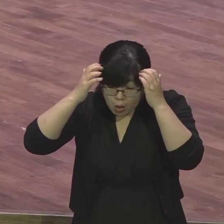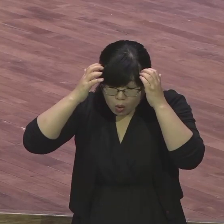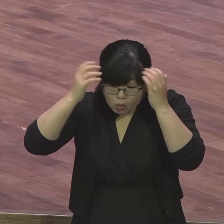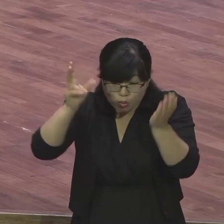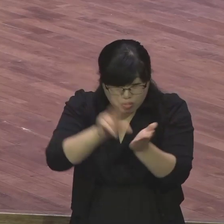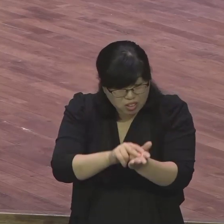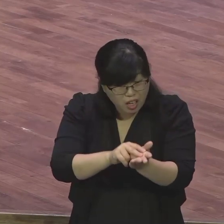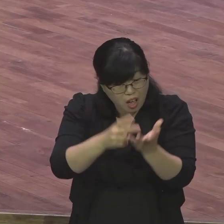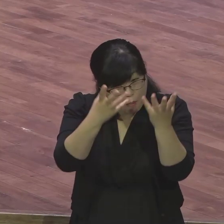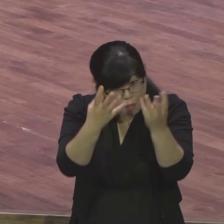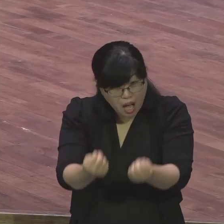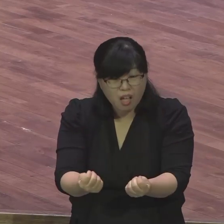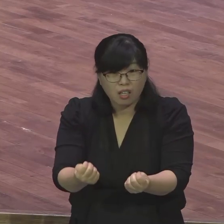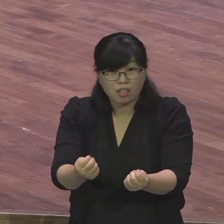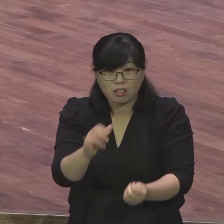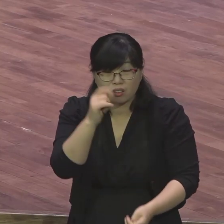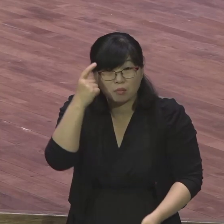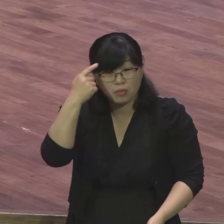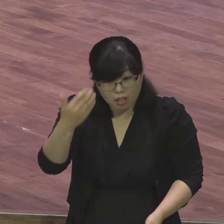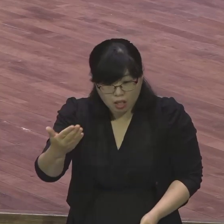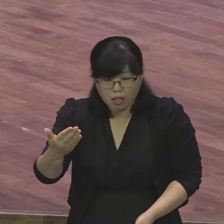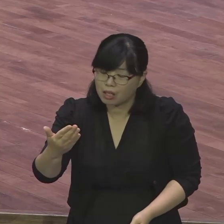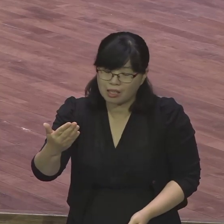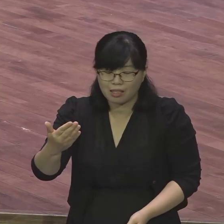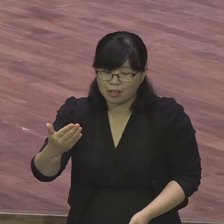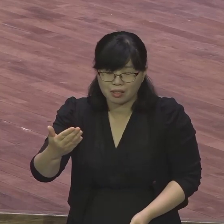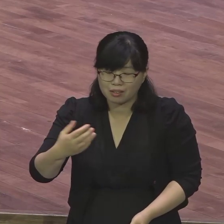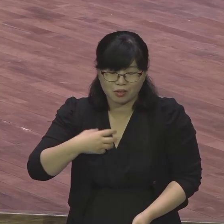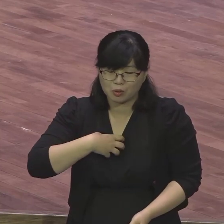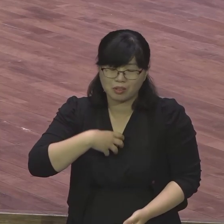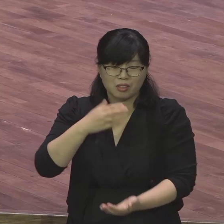말아라 주 너를 지켜 찬송을 우는 분들이 몇 분 있더라 눈물을 닦더라고